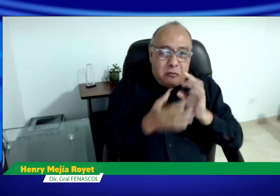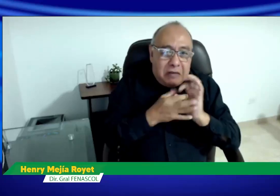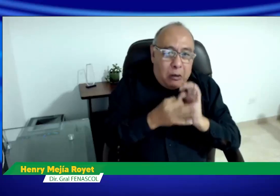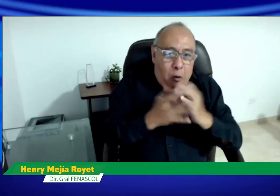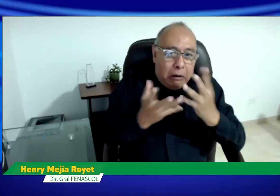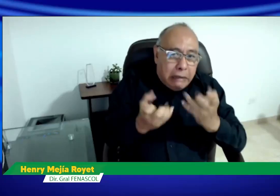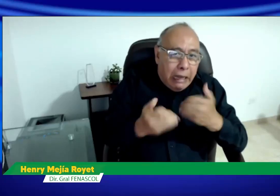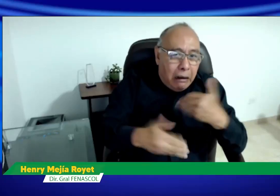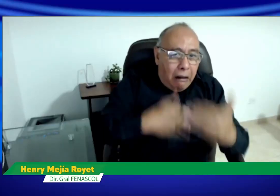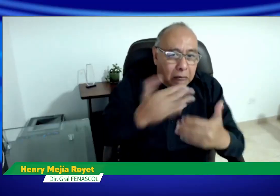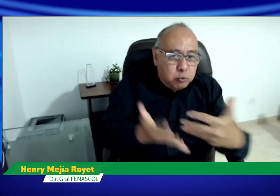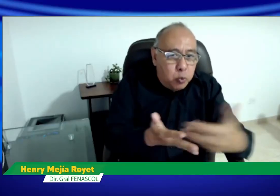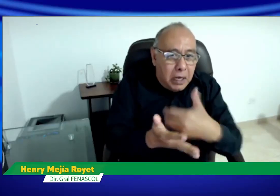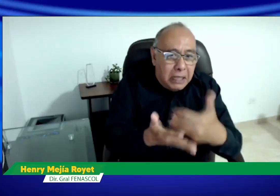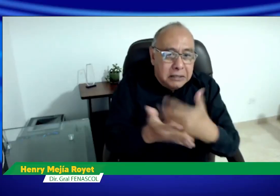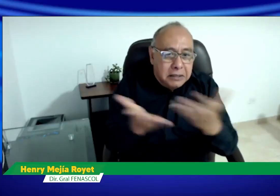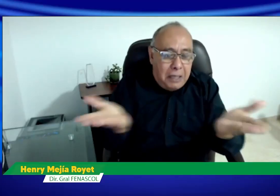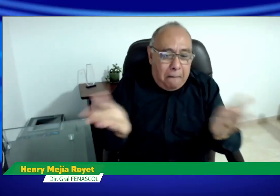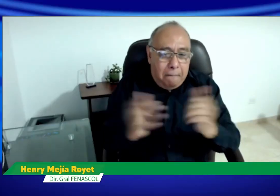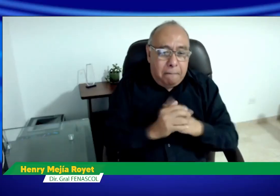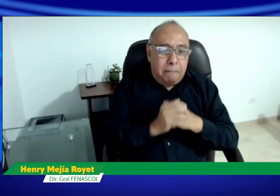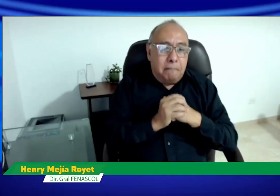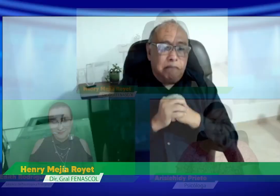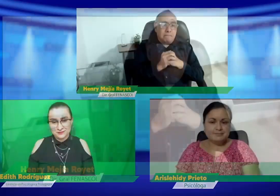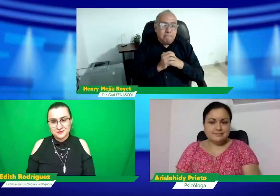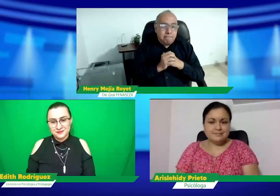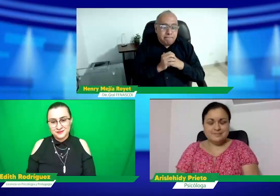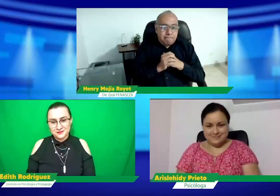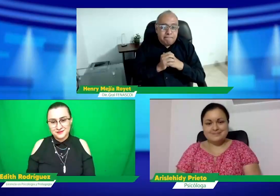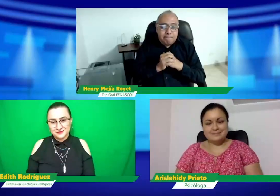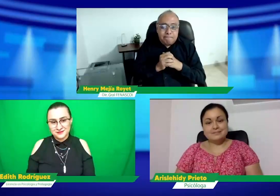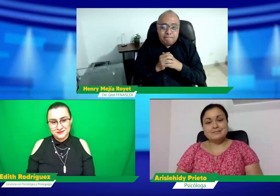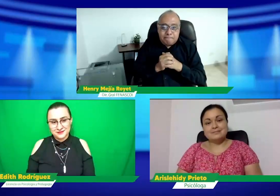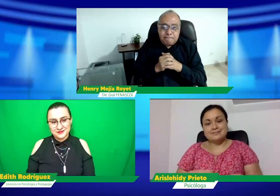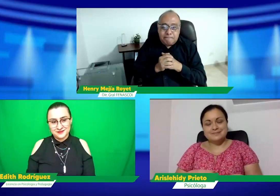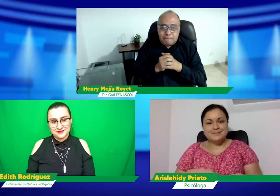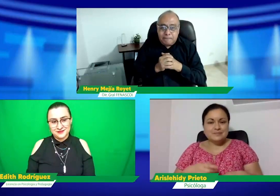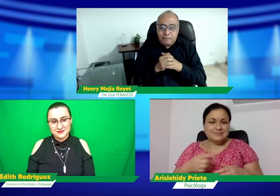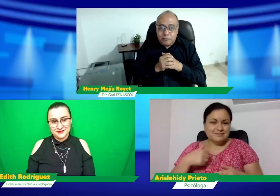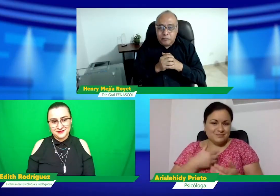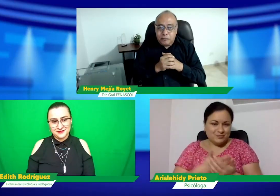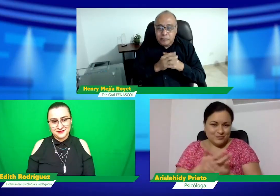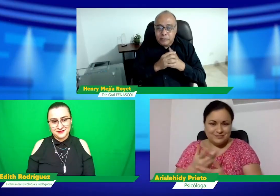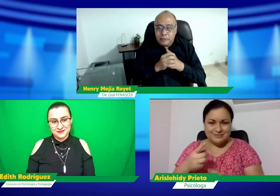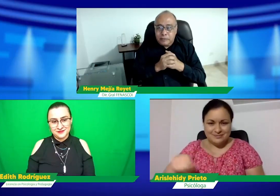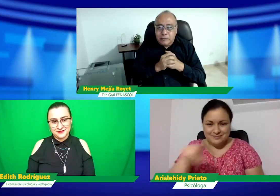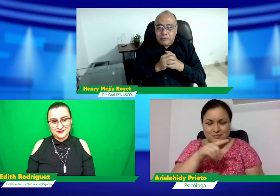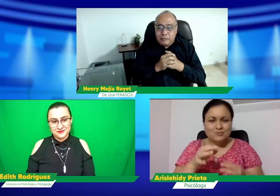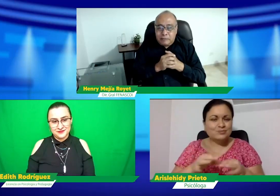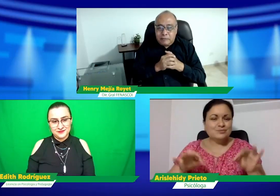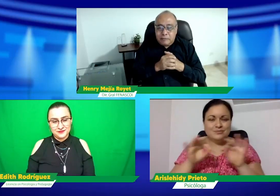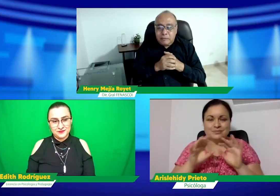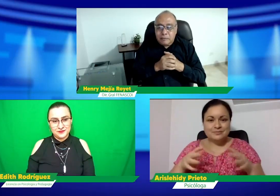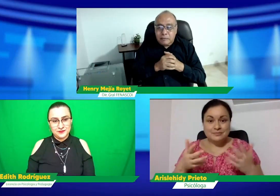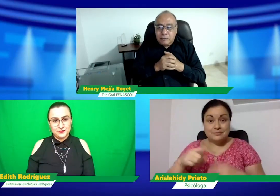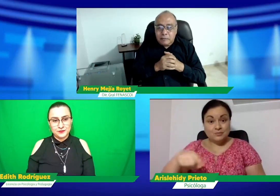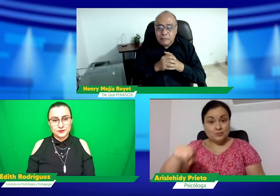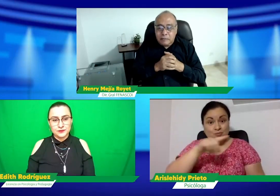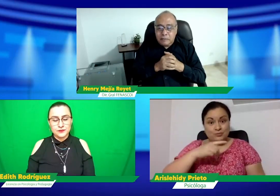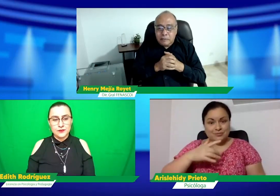qué consejos nos dan, qué quisieran comentar de compromisos para más adelante. Claro que sí, unos consejos,